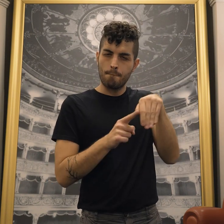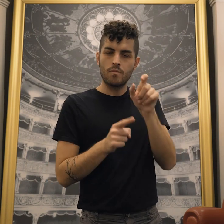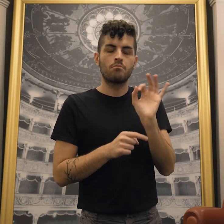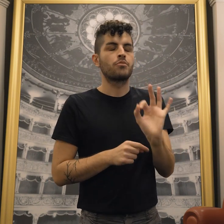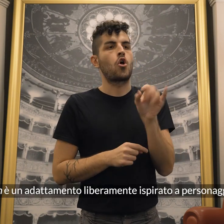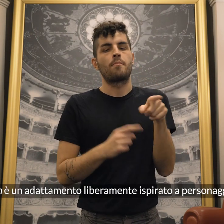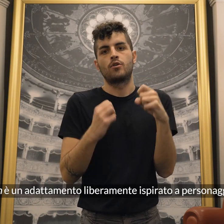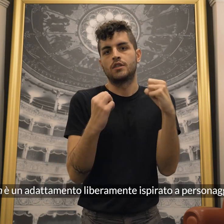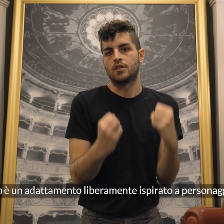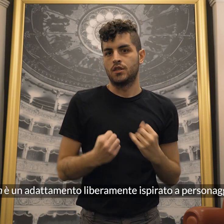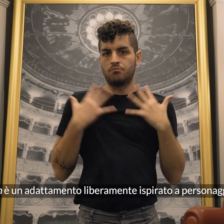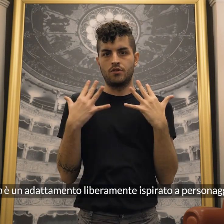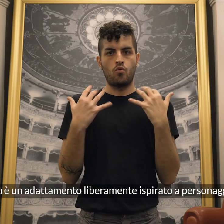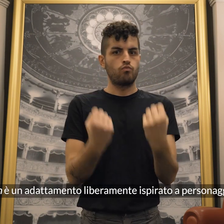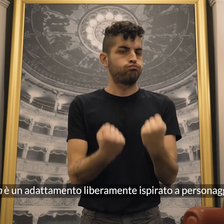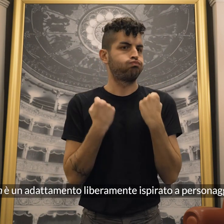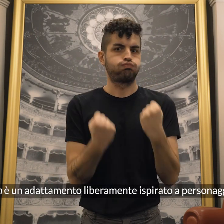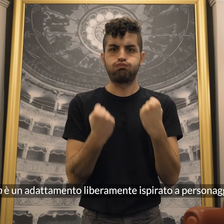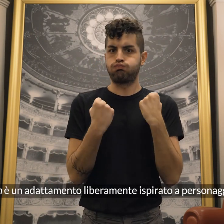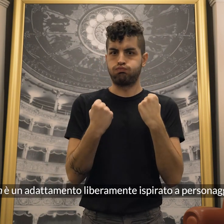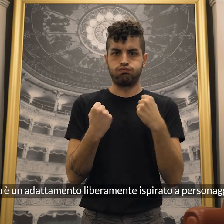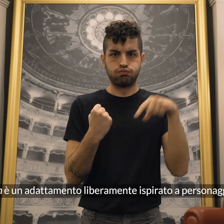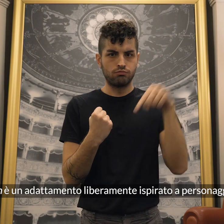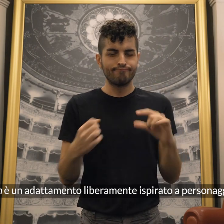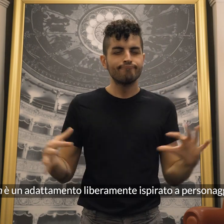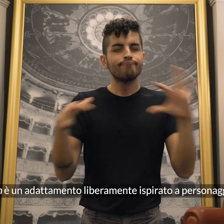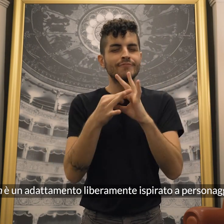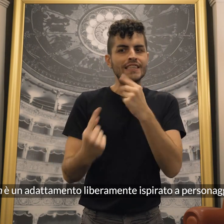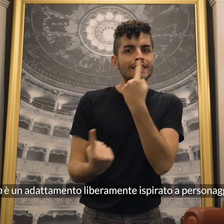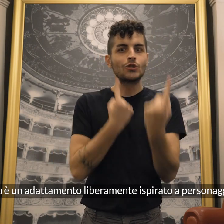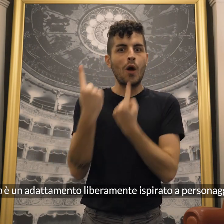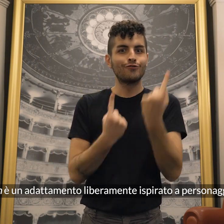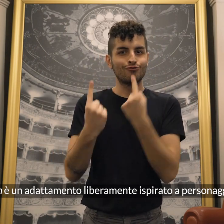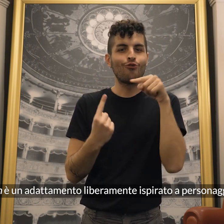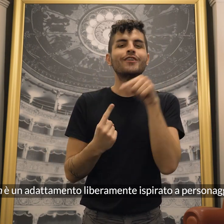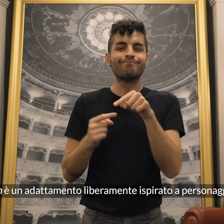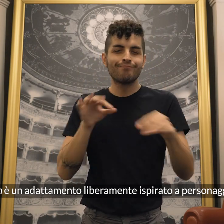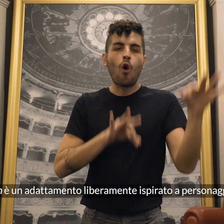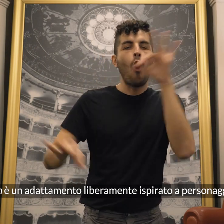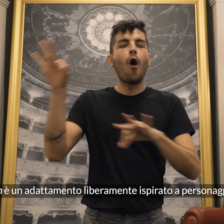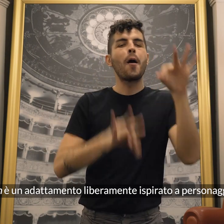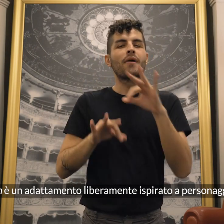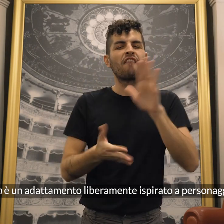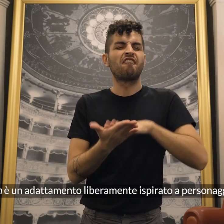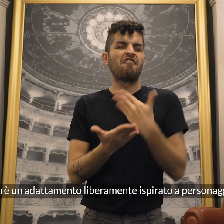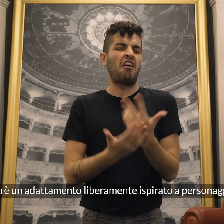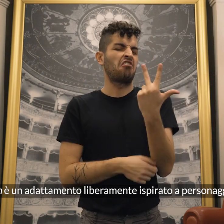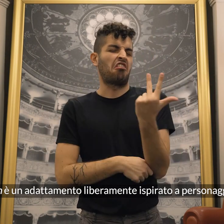Pichum è un adattamento liberamente ispirato a personaggi e